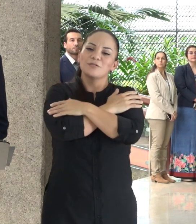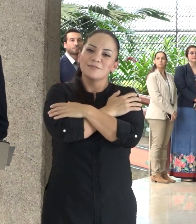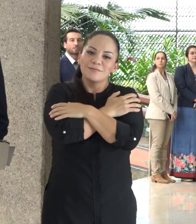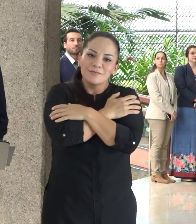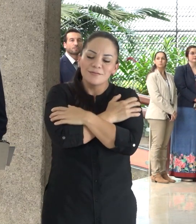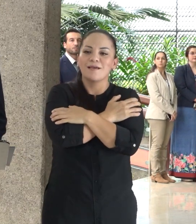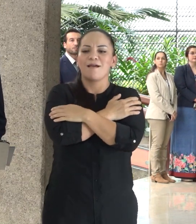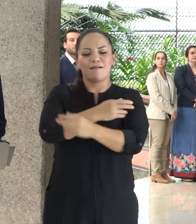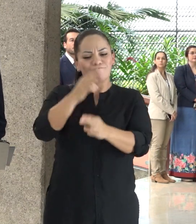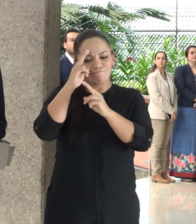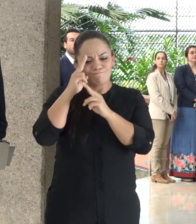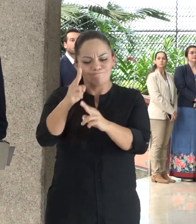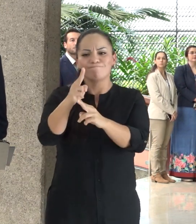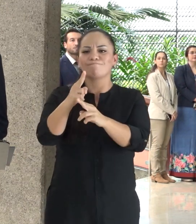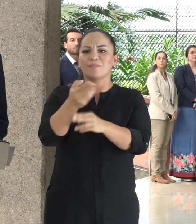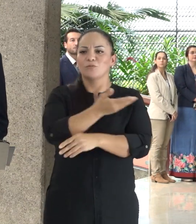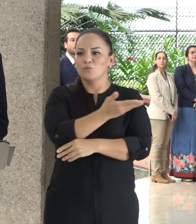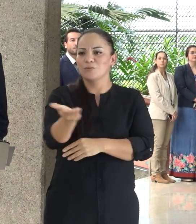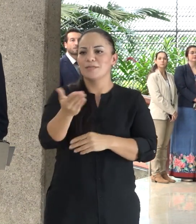honrar.